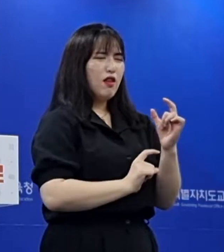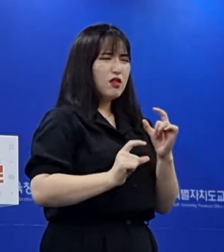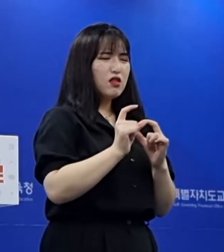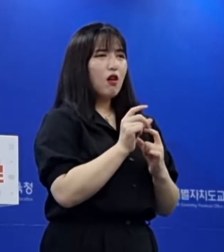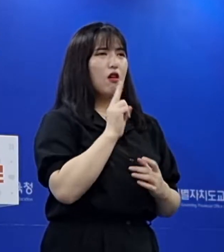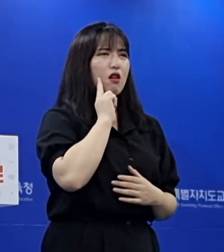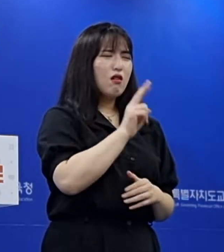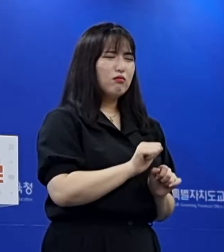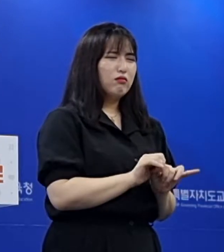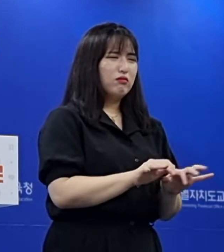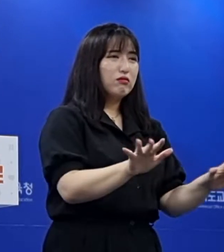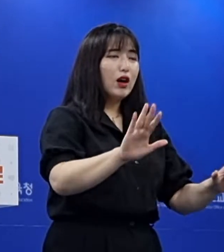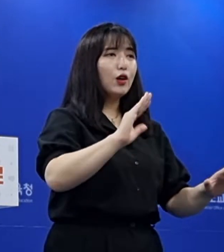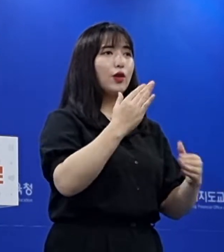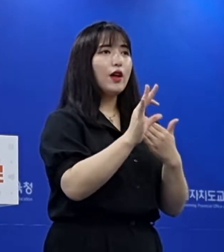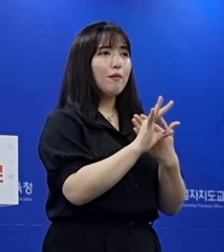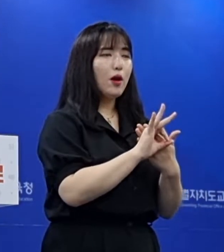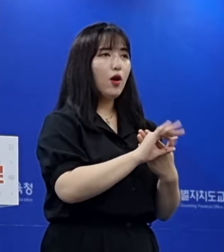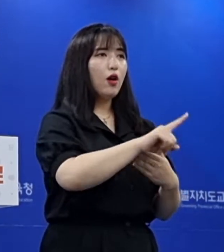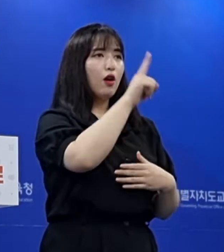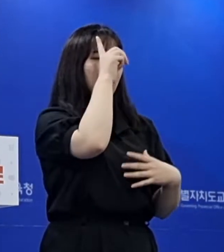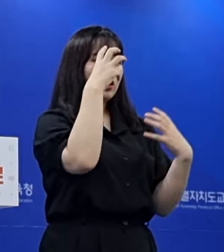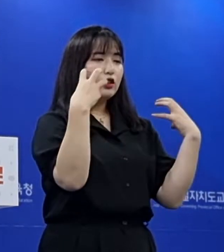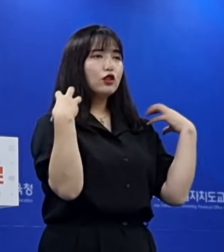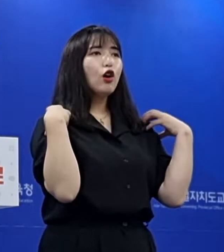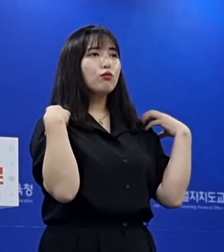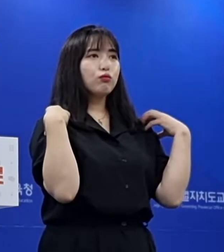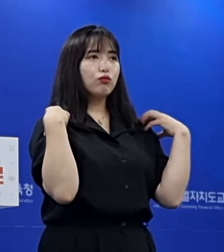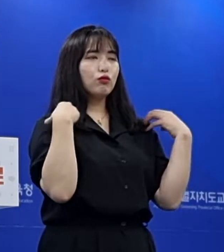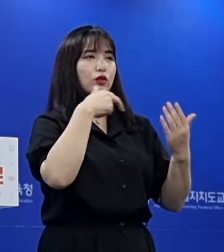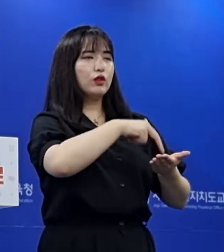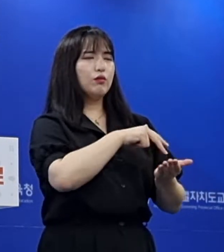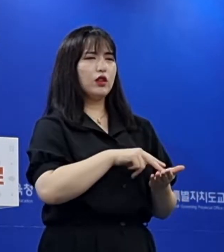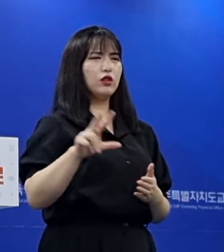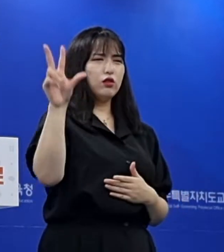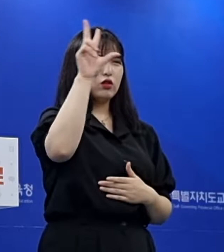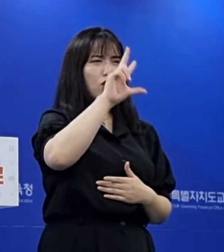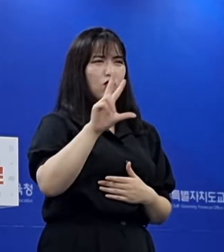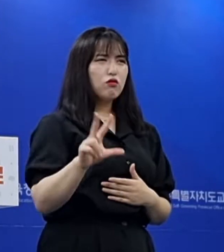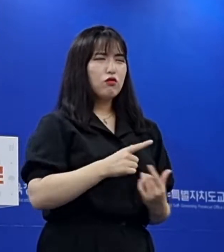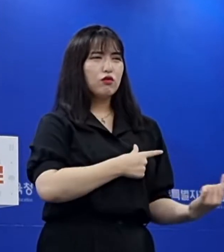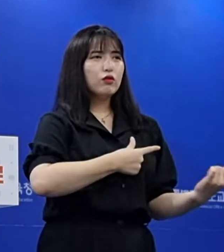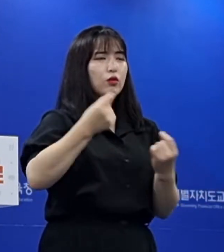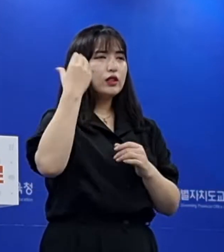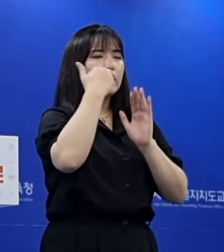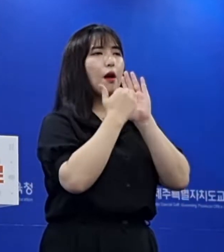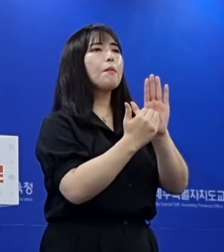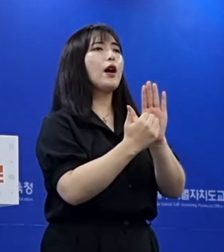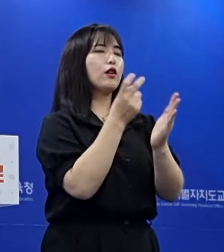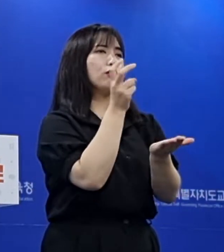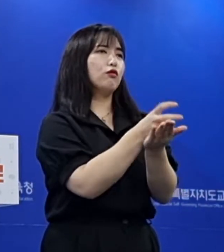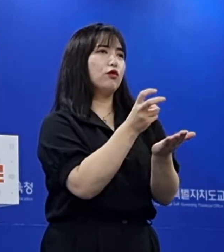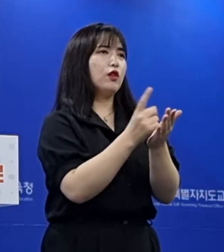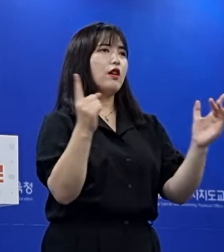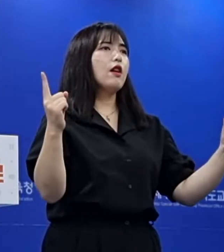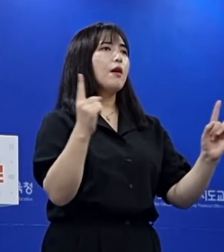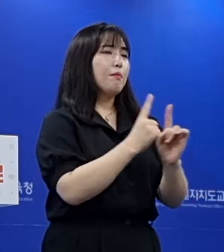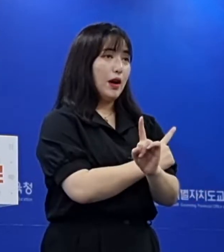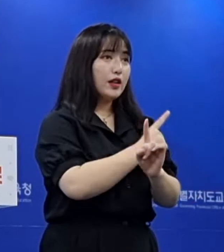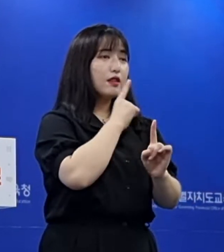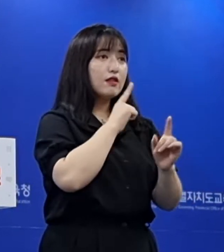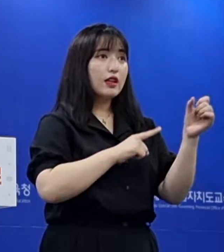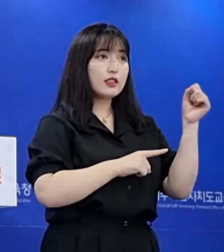심각해져서 정부에서 전국적인 어떤 방역수칙의 룰이 바뀐다는 얘기는